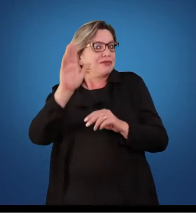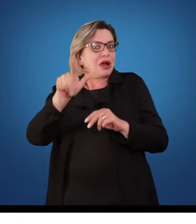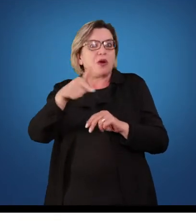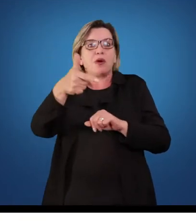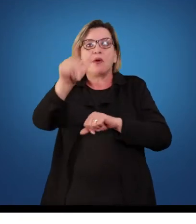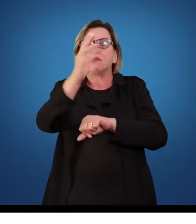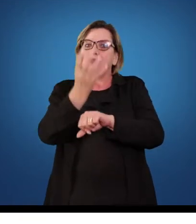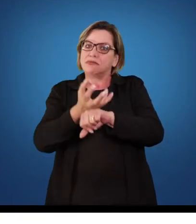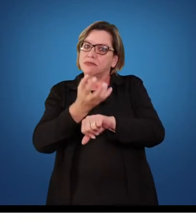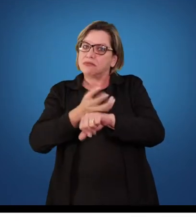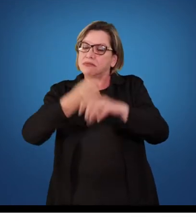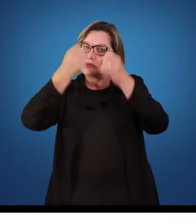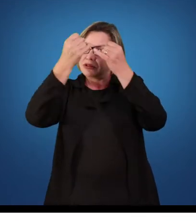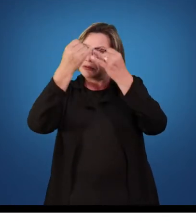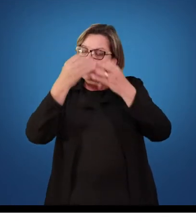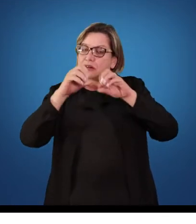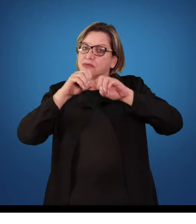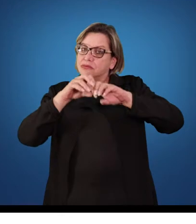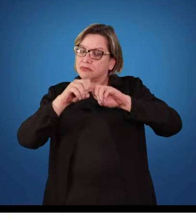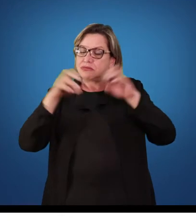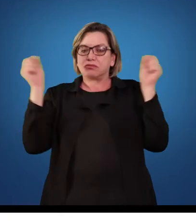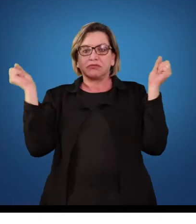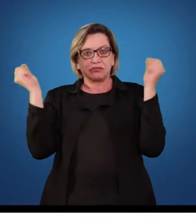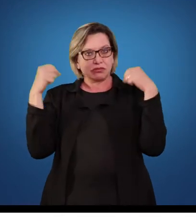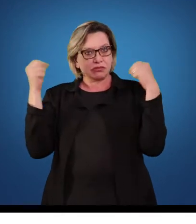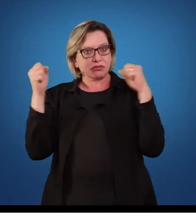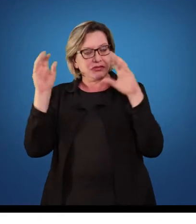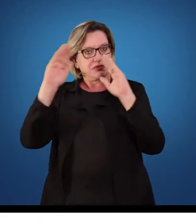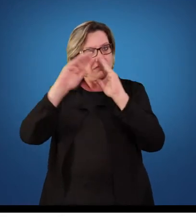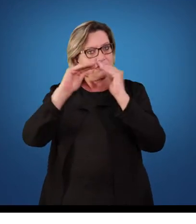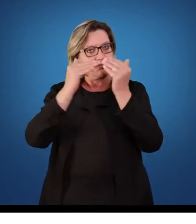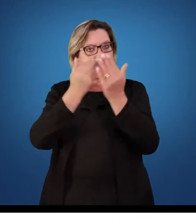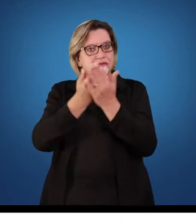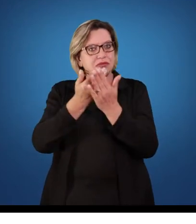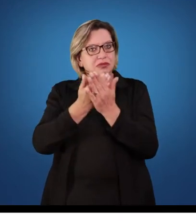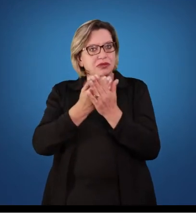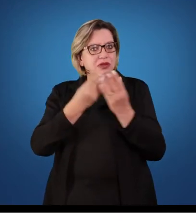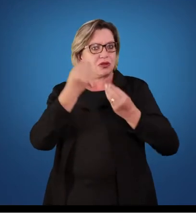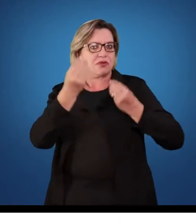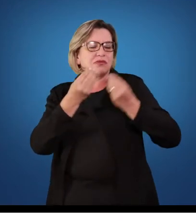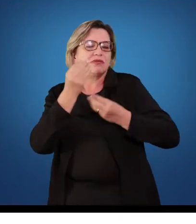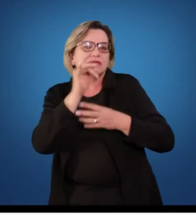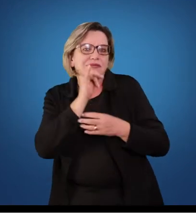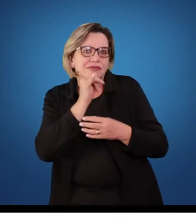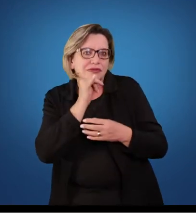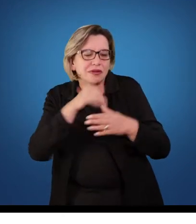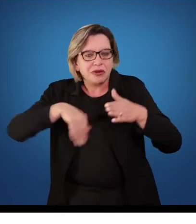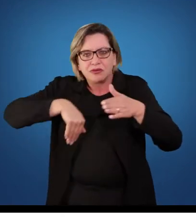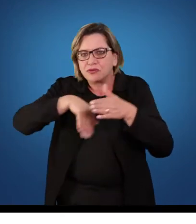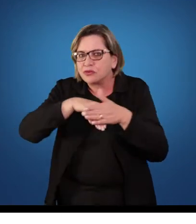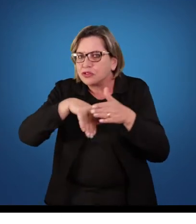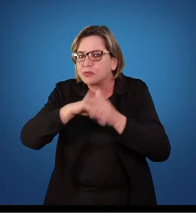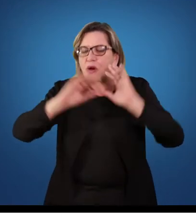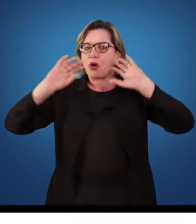trataram sobre o ensino da educação física na escola, como por exemplo o futebol, o voleibol,